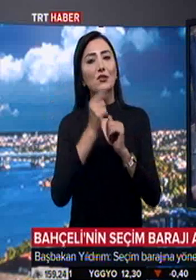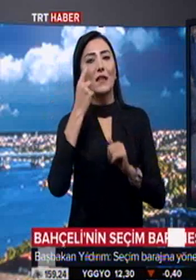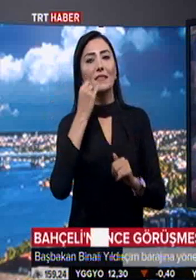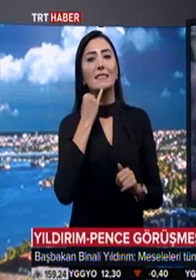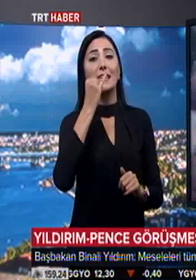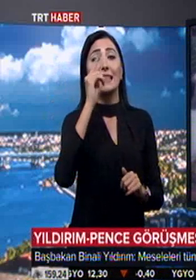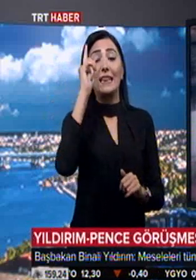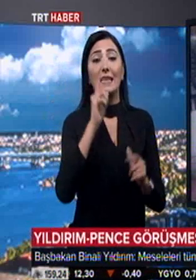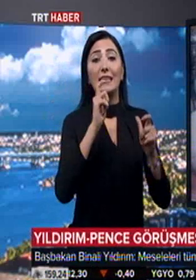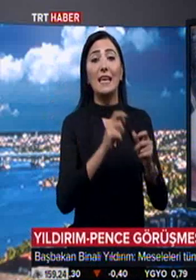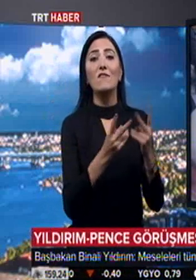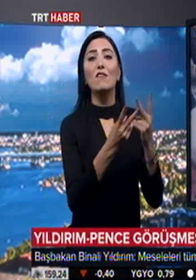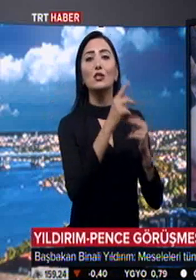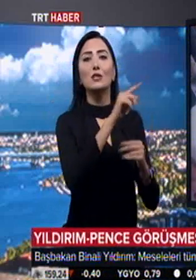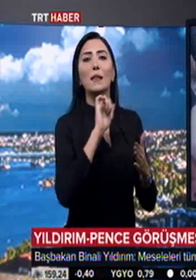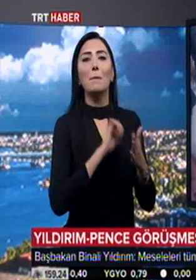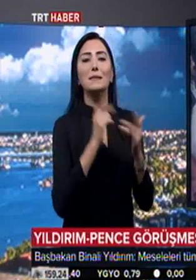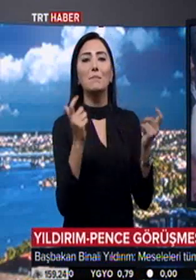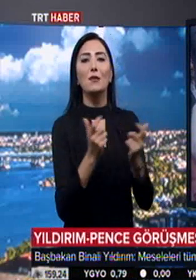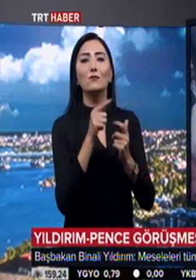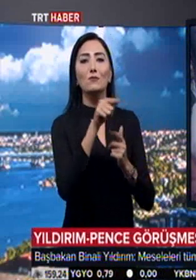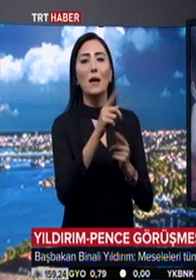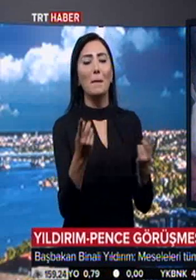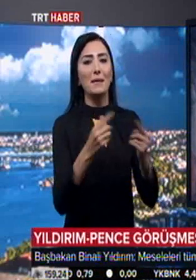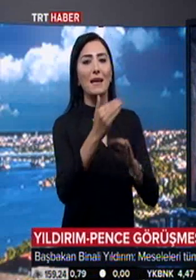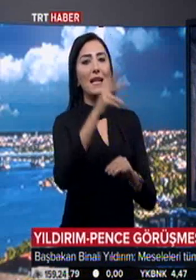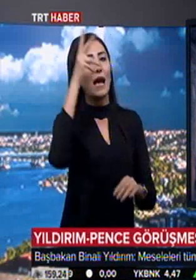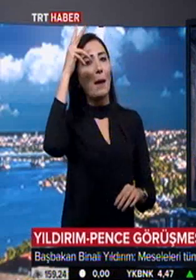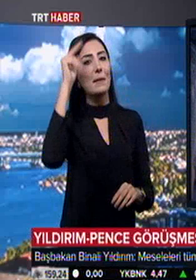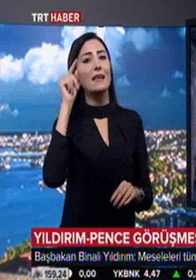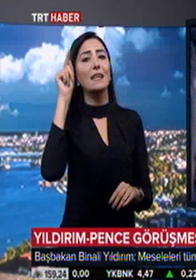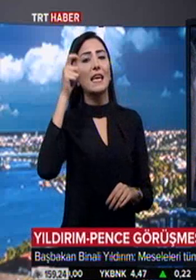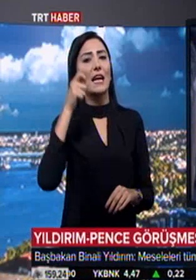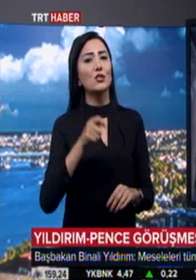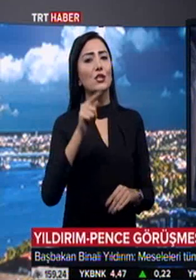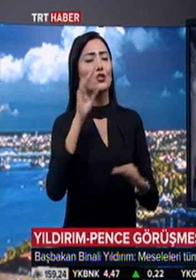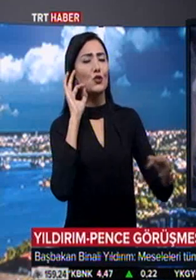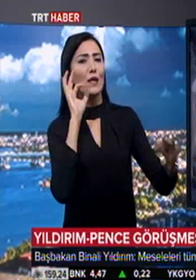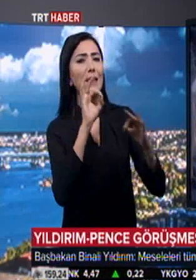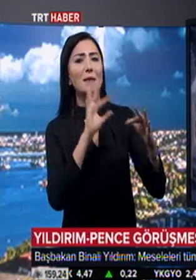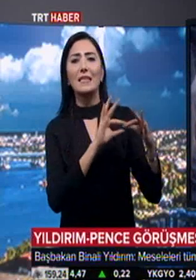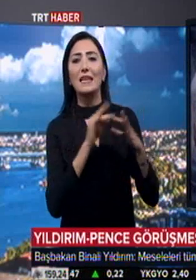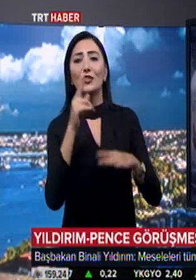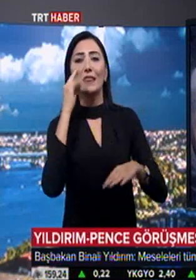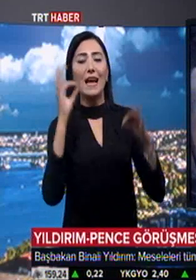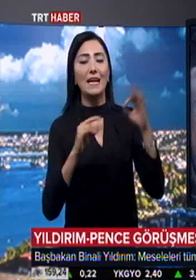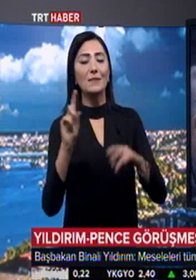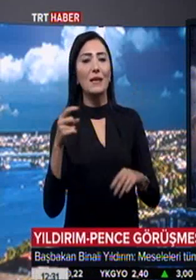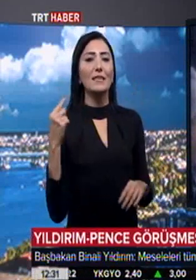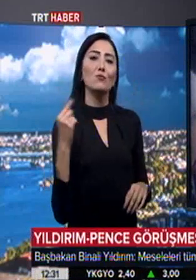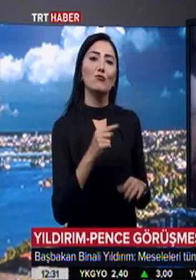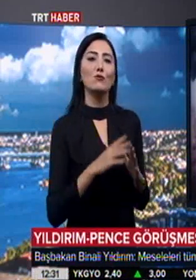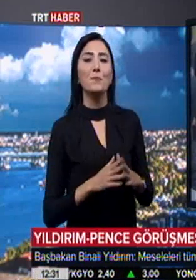Devletleri ziyaretinin ilk durağı Washington'da basın mensuplarıyla bir araya geldi. Amerika Birleşik Devletleri'nde gerçekleştireceği temaslara ilişkin